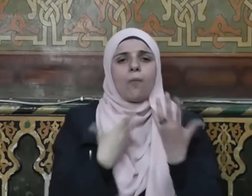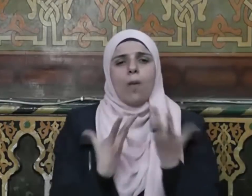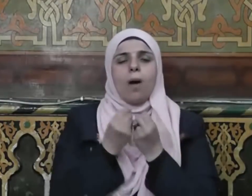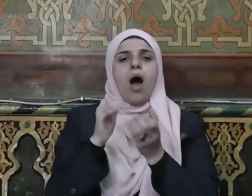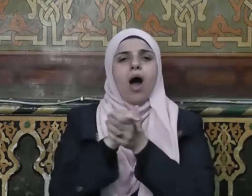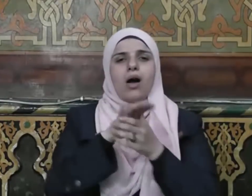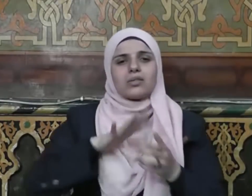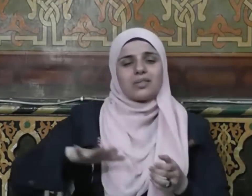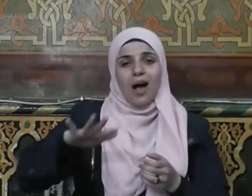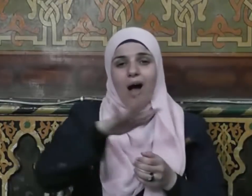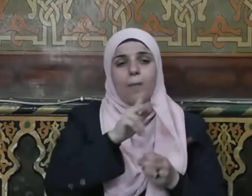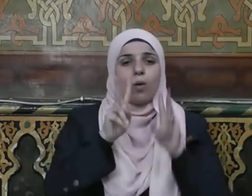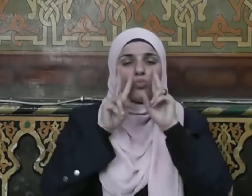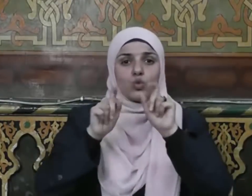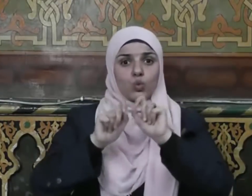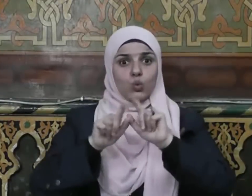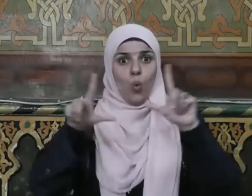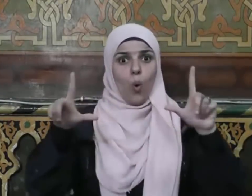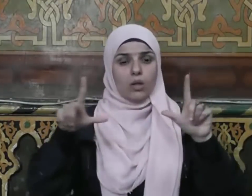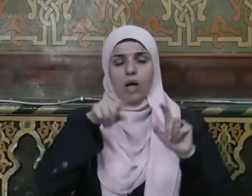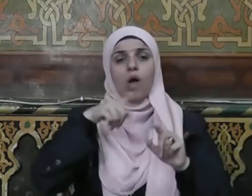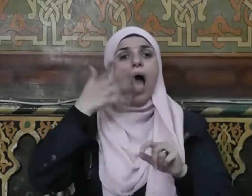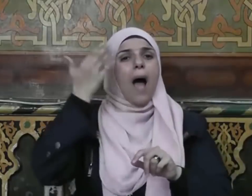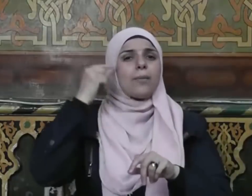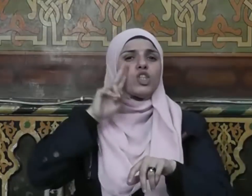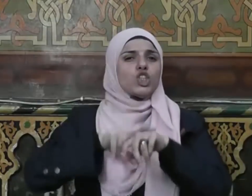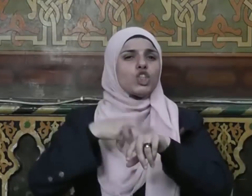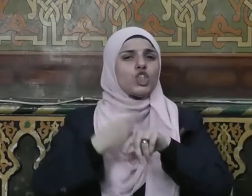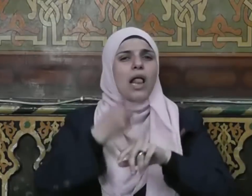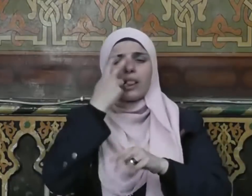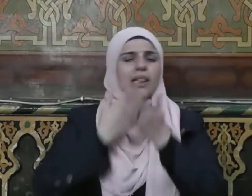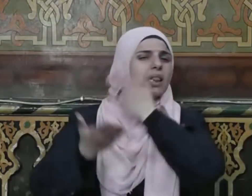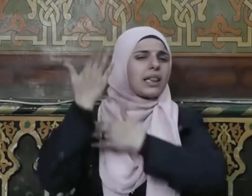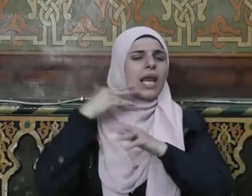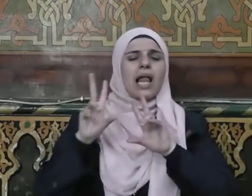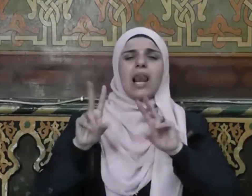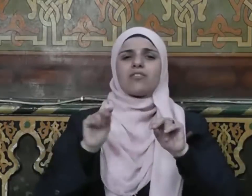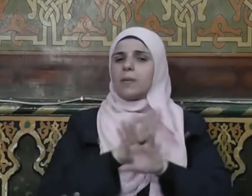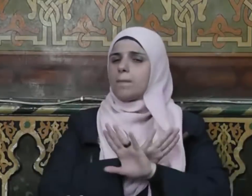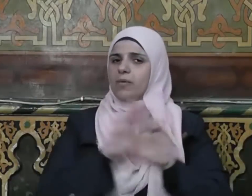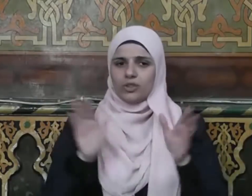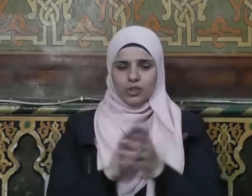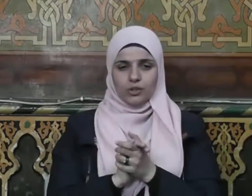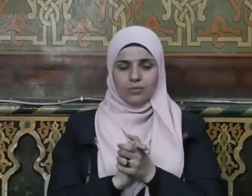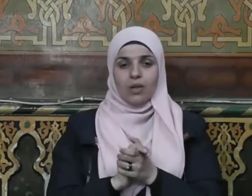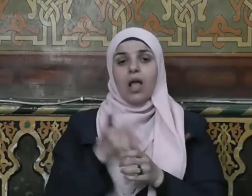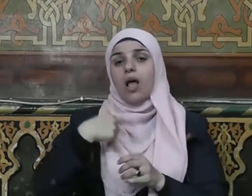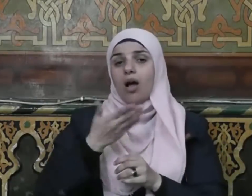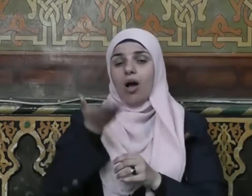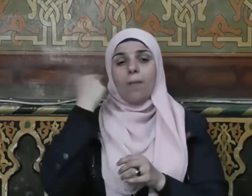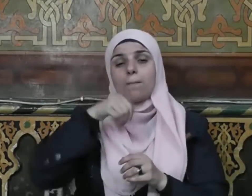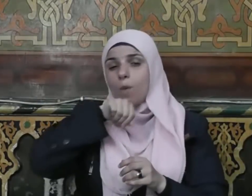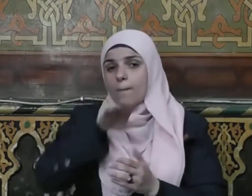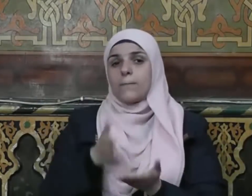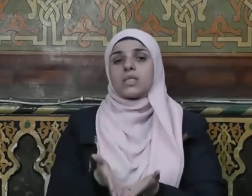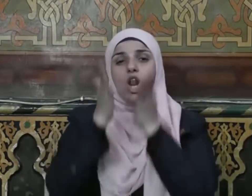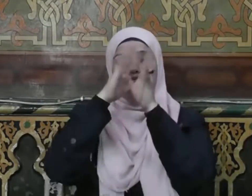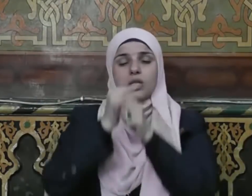لأصحابه بصورة لم يشهد التاريخ لها مثيلة فقد كان صلى الله عليه